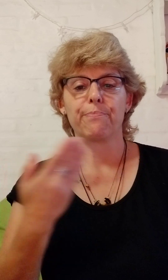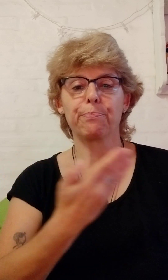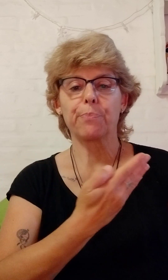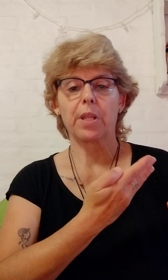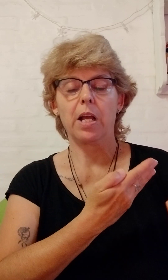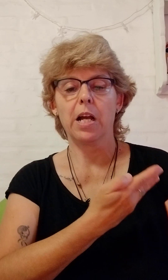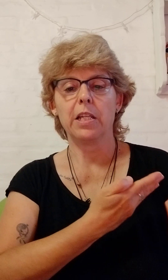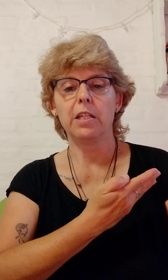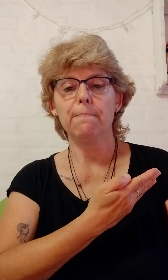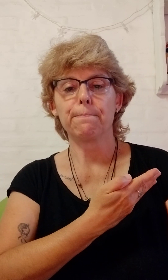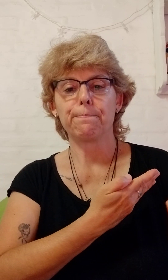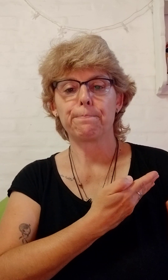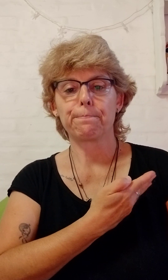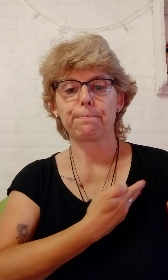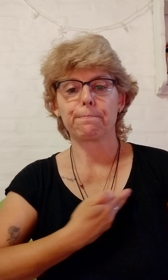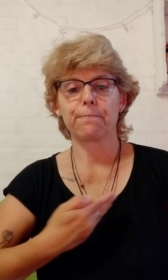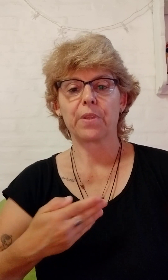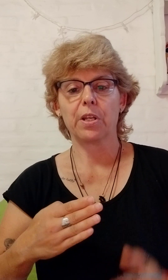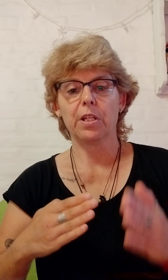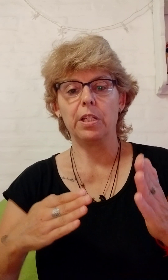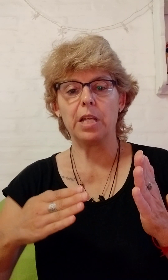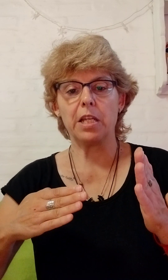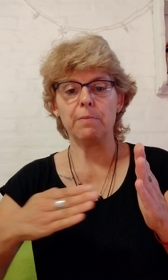ahí y ahí.